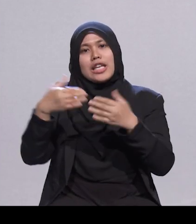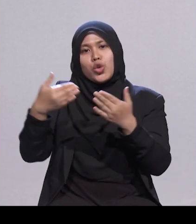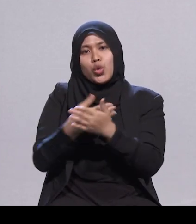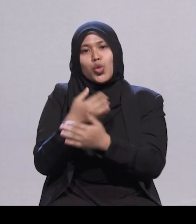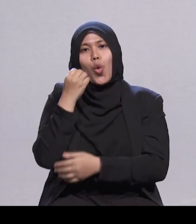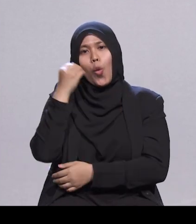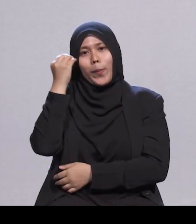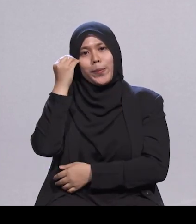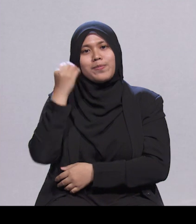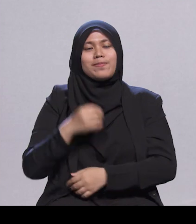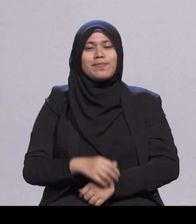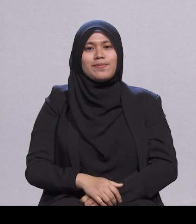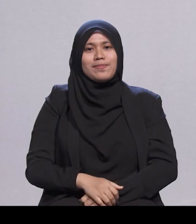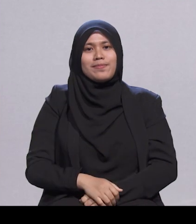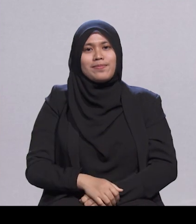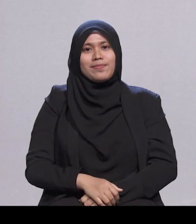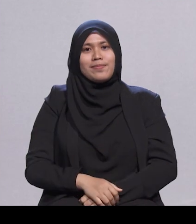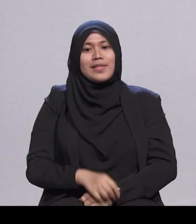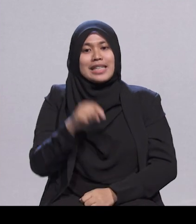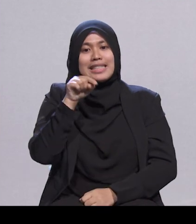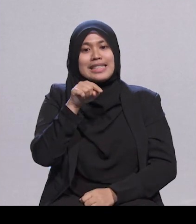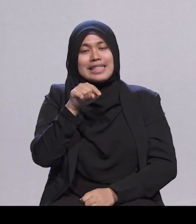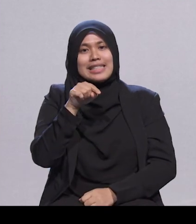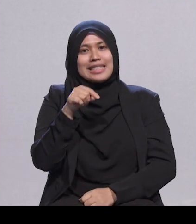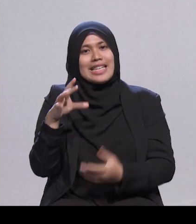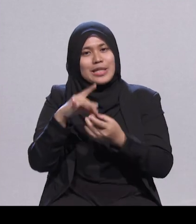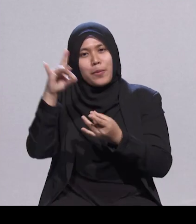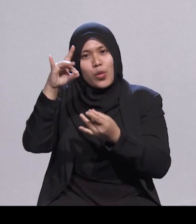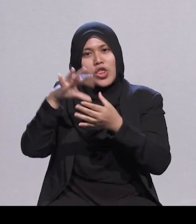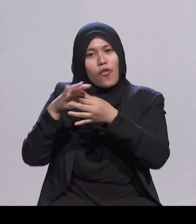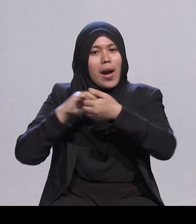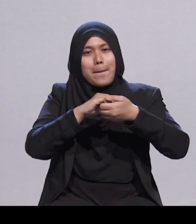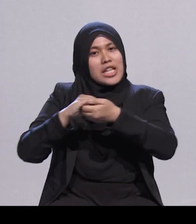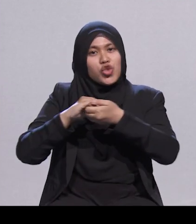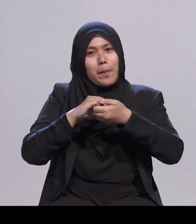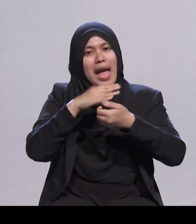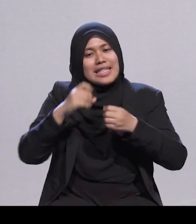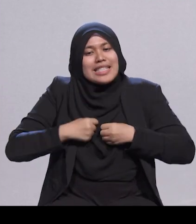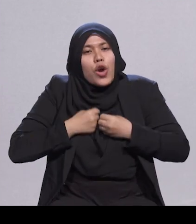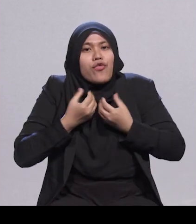Kerjasama dan pengorbanan seperti inilah yang kita inginkan untuk Singapura.